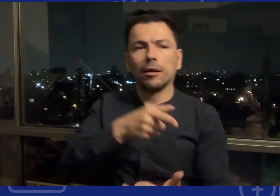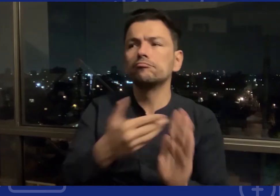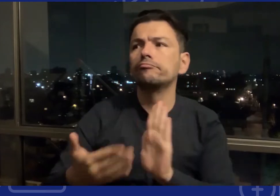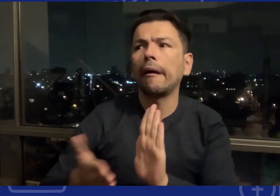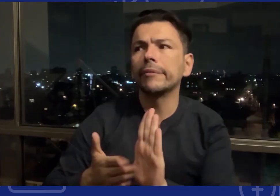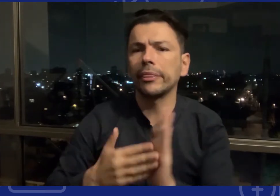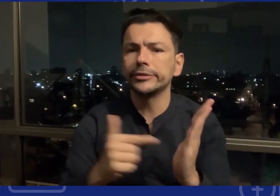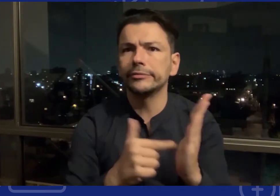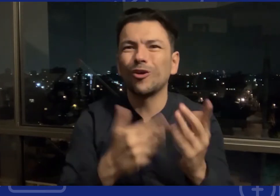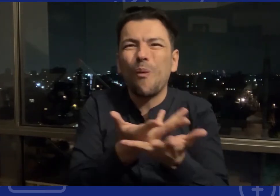entes de gobierno y demás